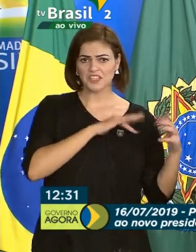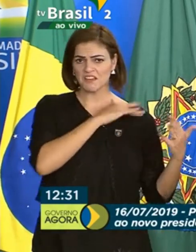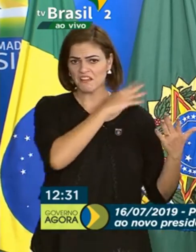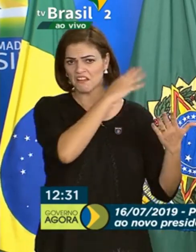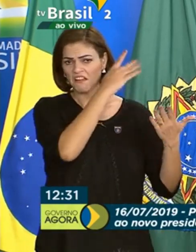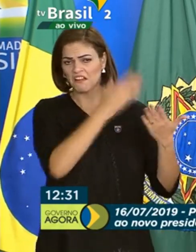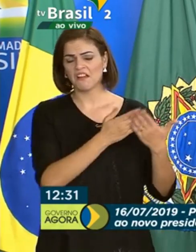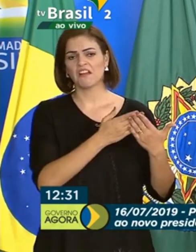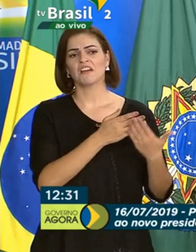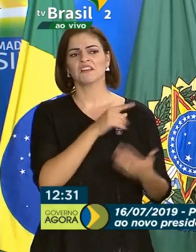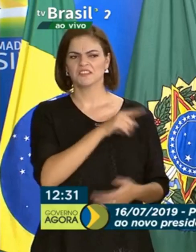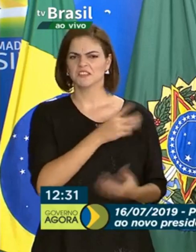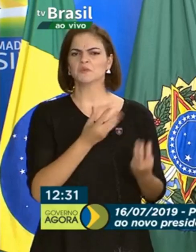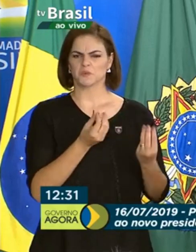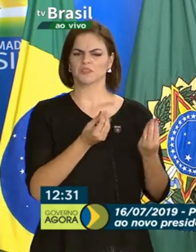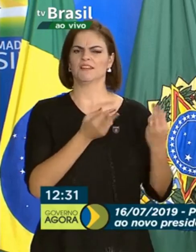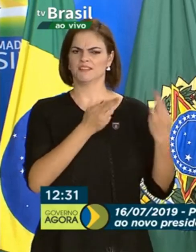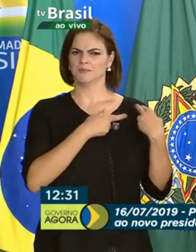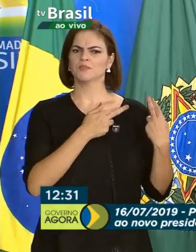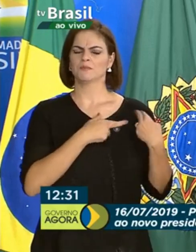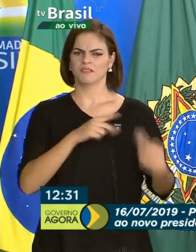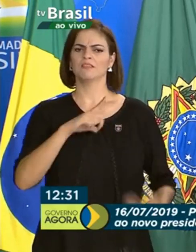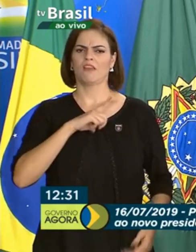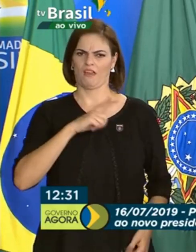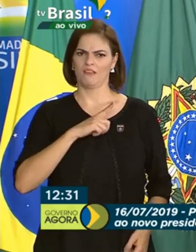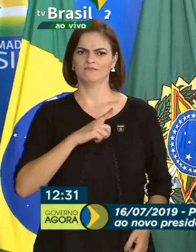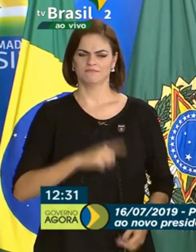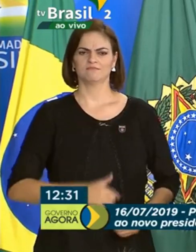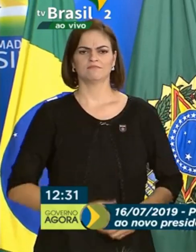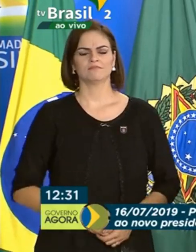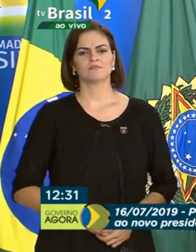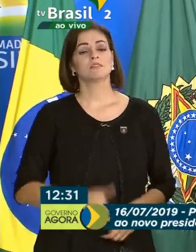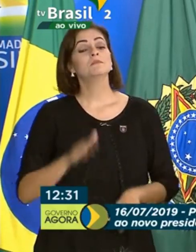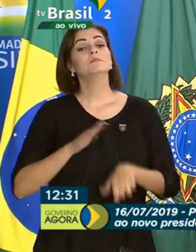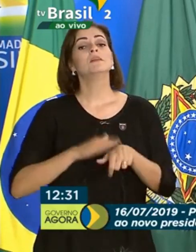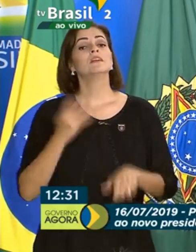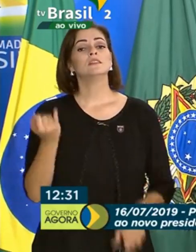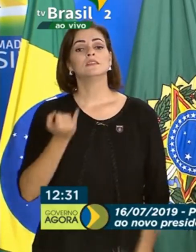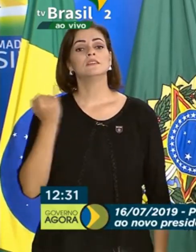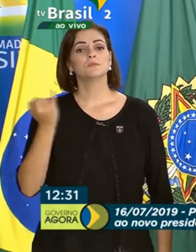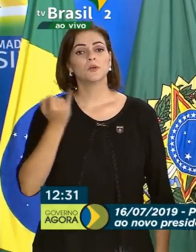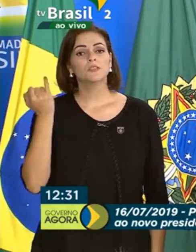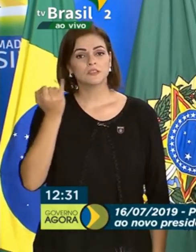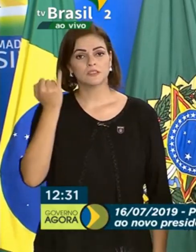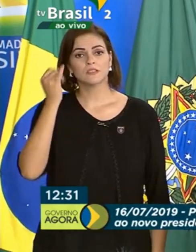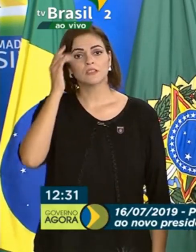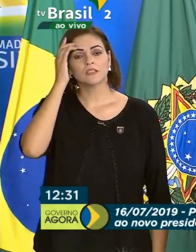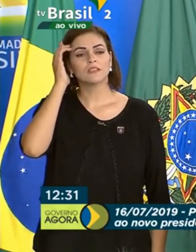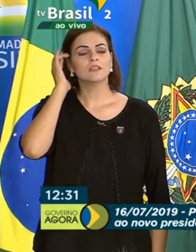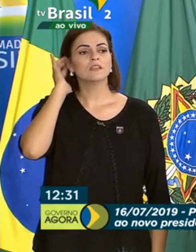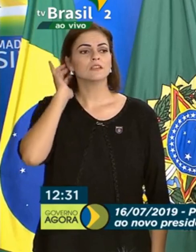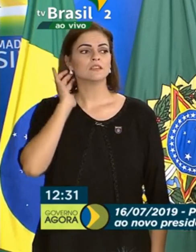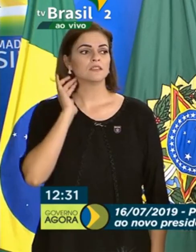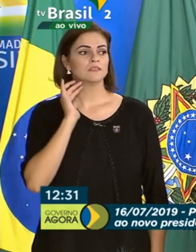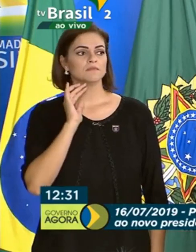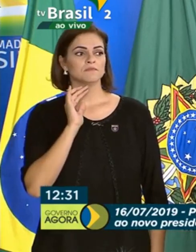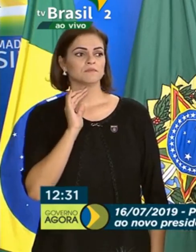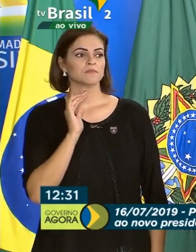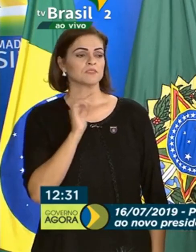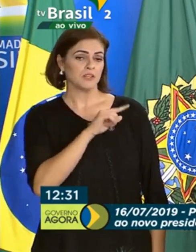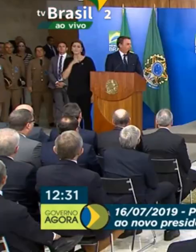muita responsabilidade. E o que é mais importante, que você citou no começo aqui, mas não pude visualizar.